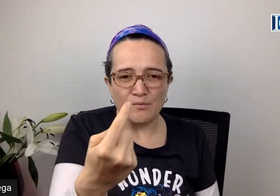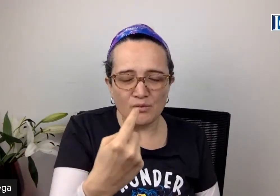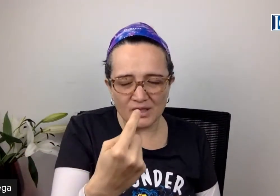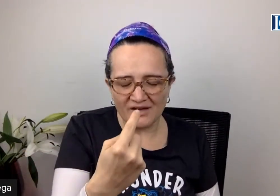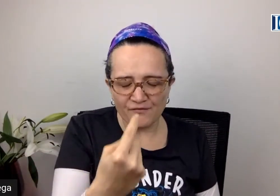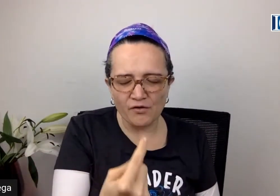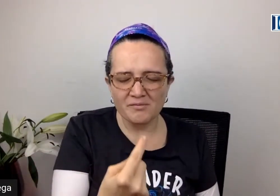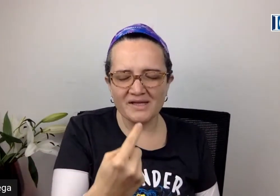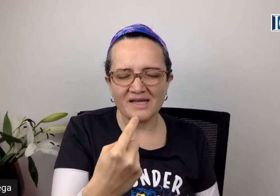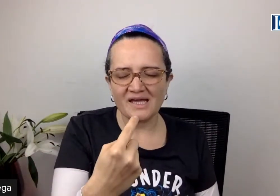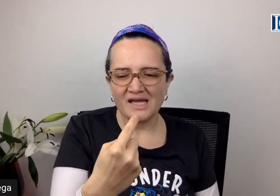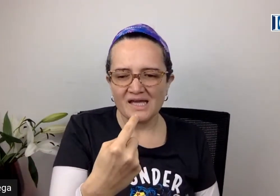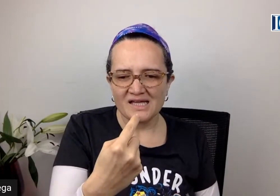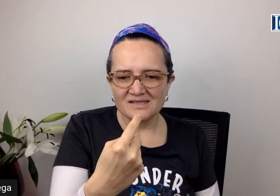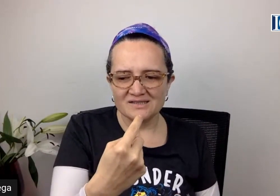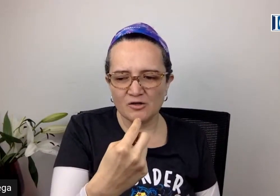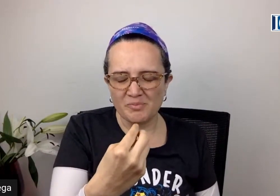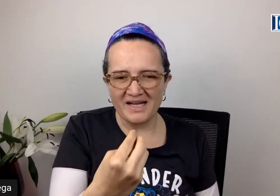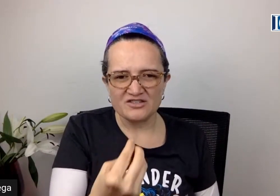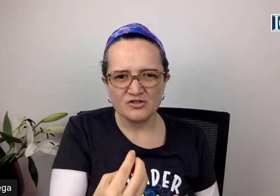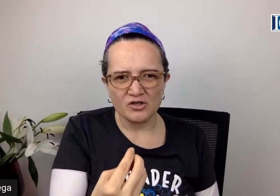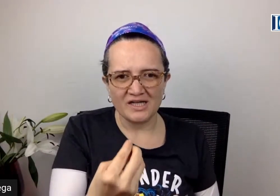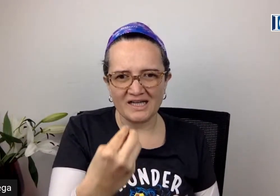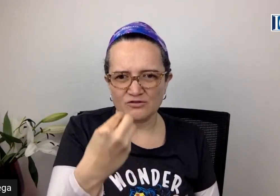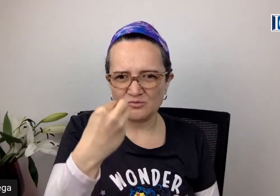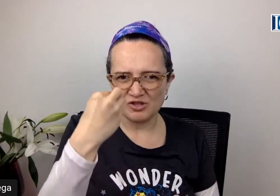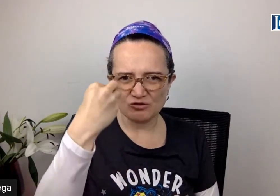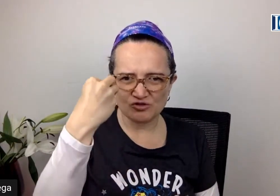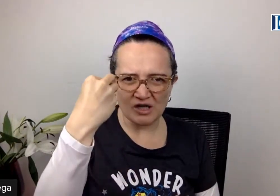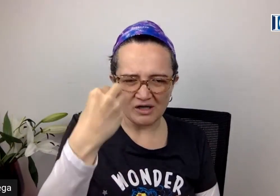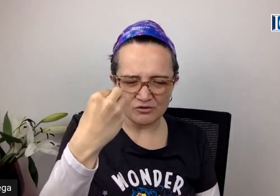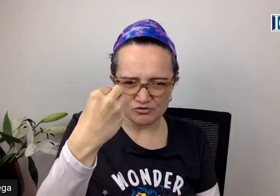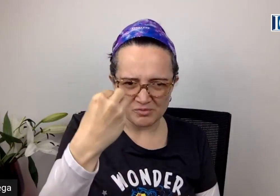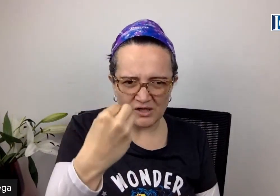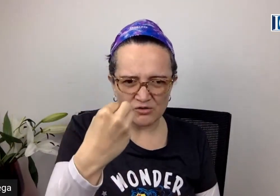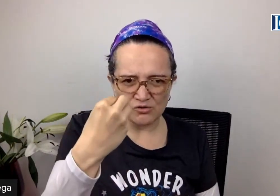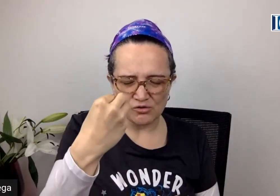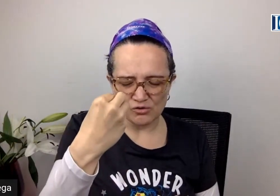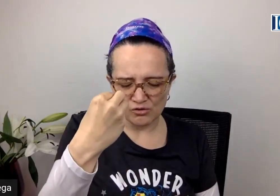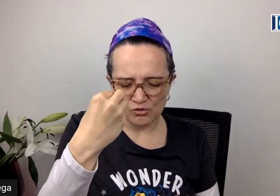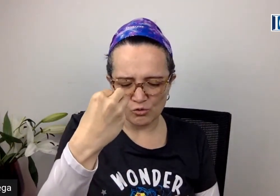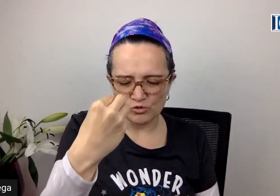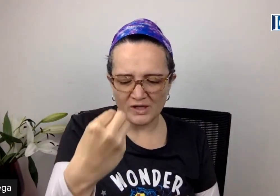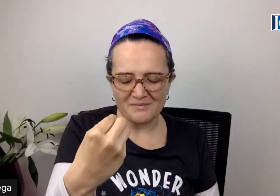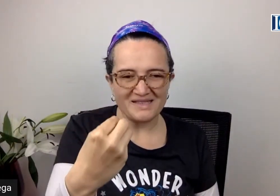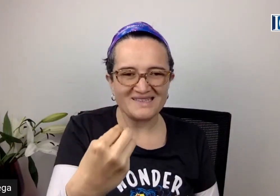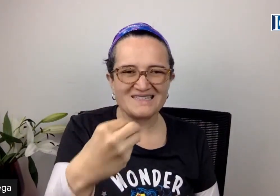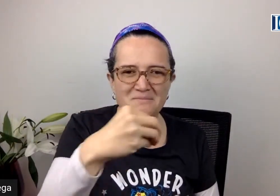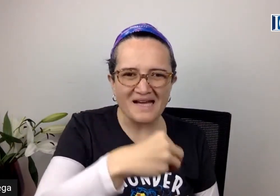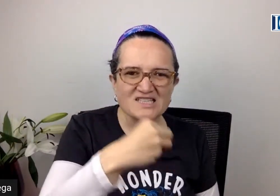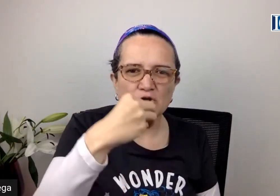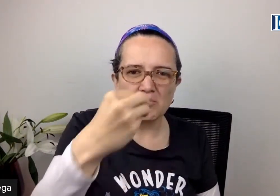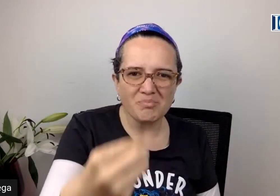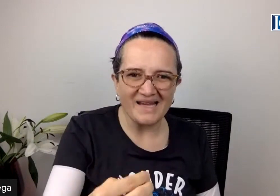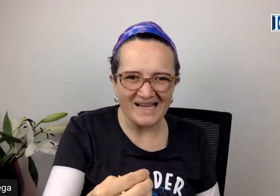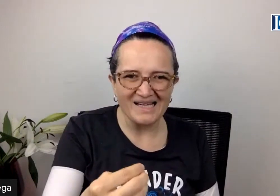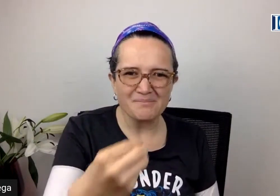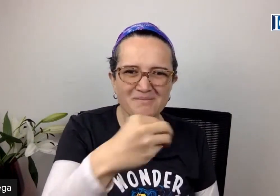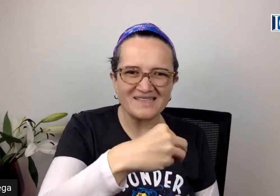forma de operación a la que nos hemos acostumbrado culturalmente es más compleja más